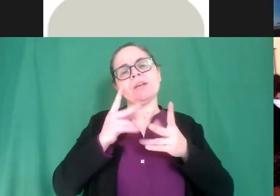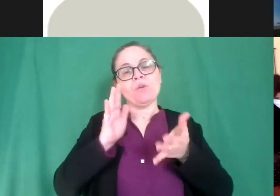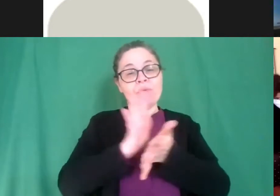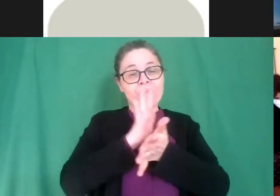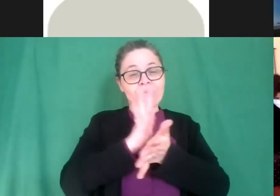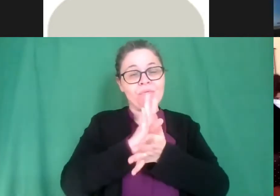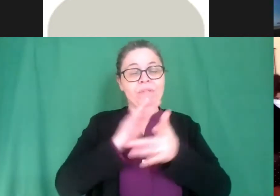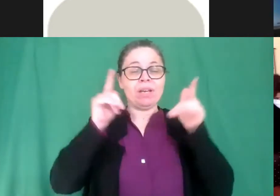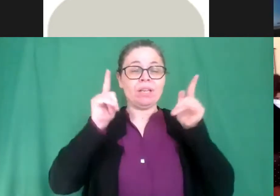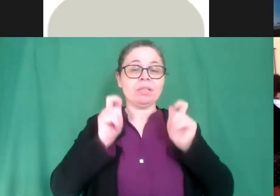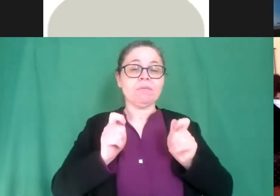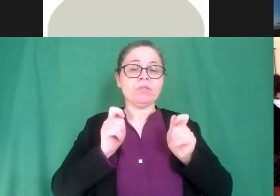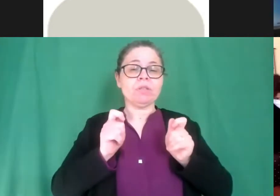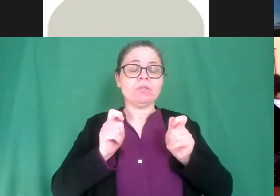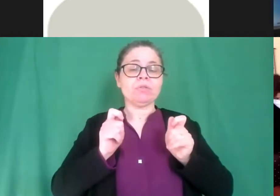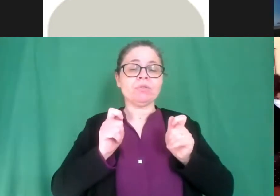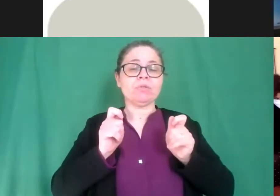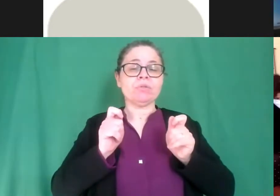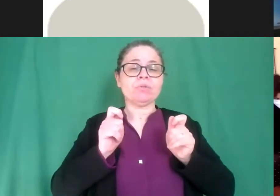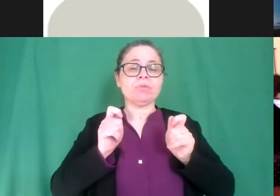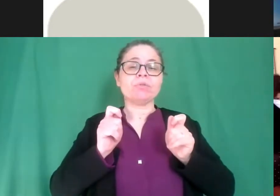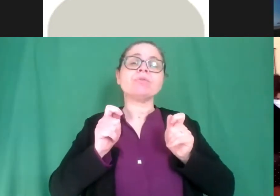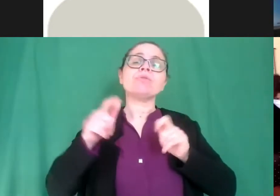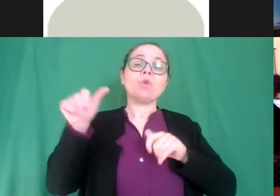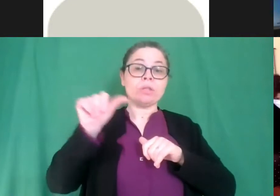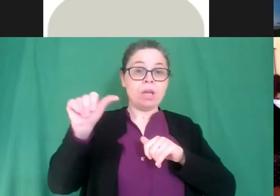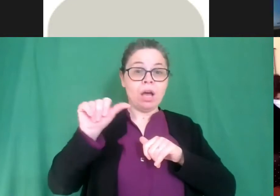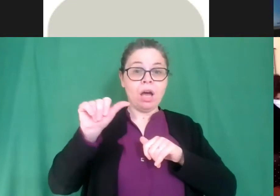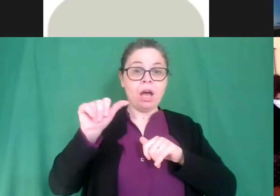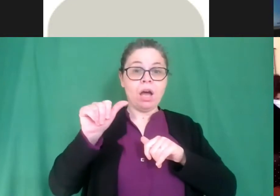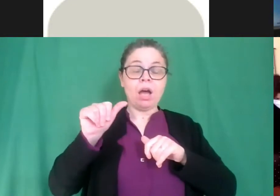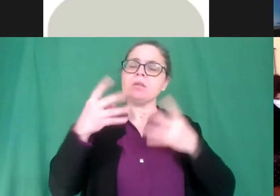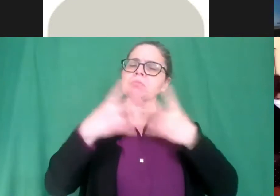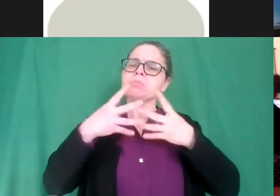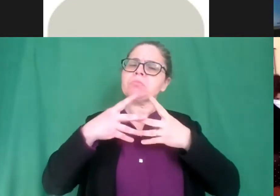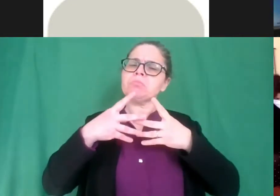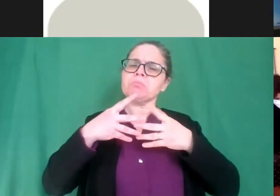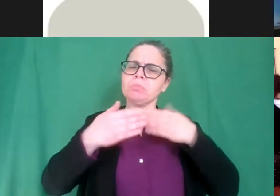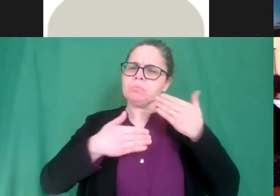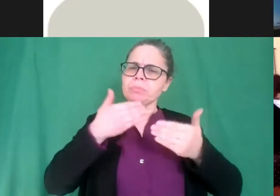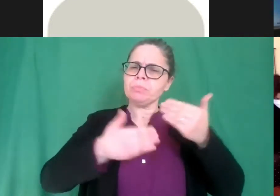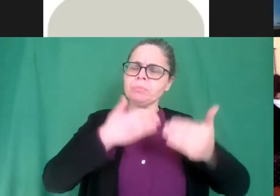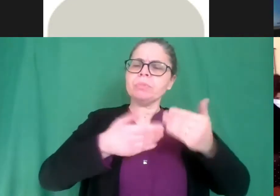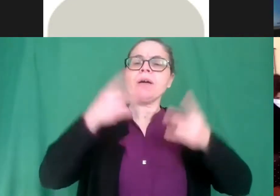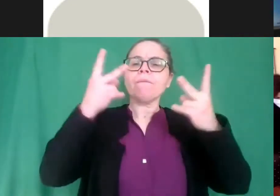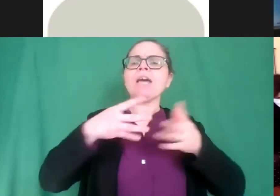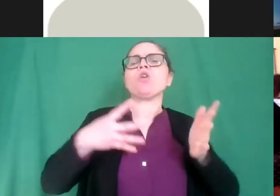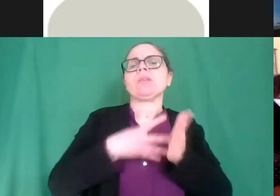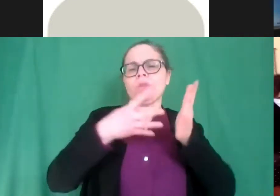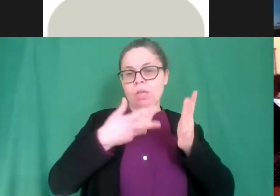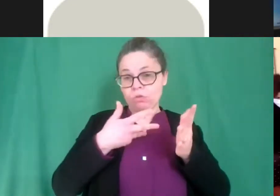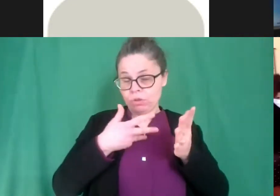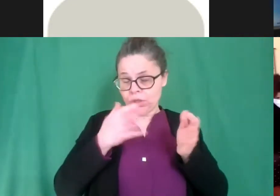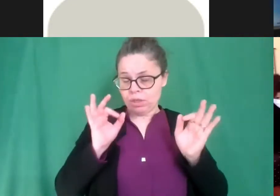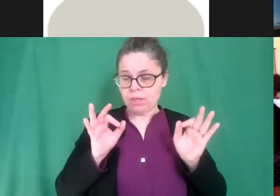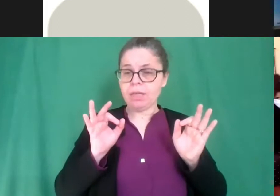Sales perché secondo me è una bella occasione continueremo nonostante delle difficoltà che non ci nascondiamo